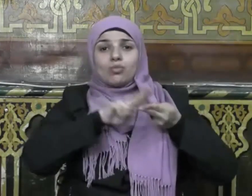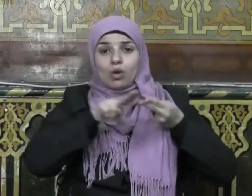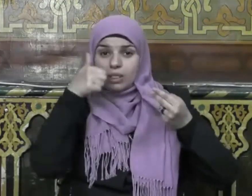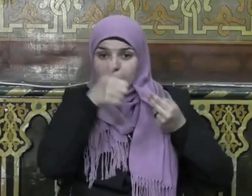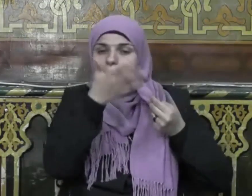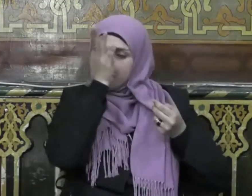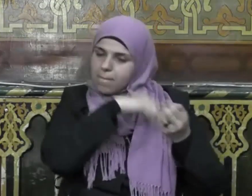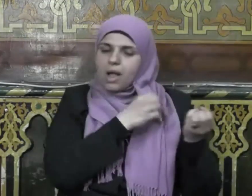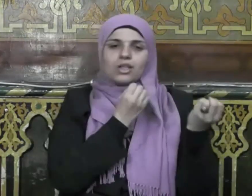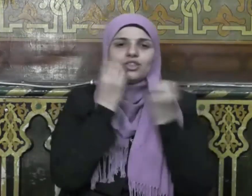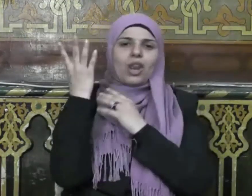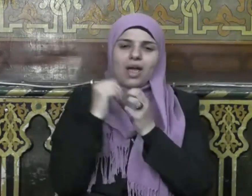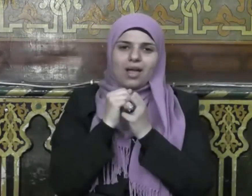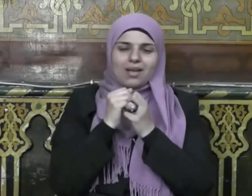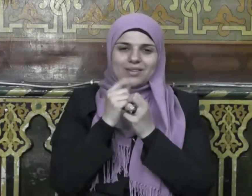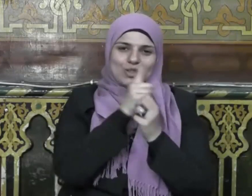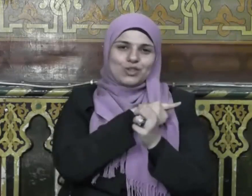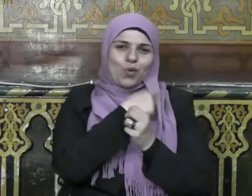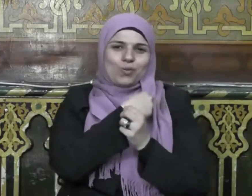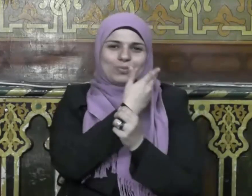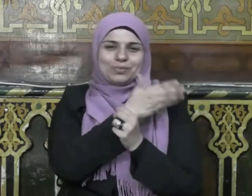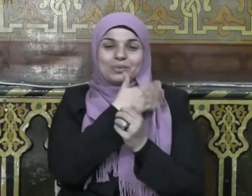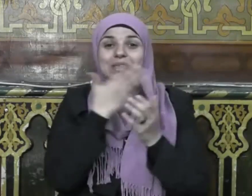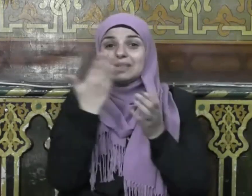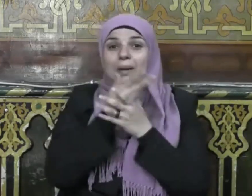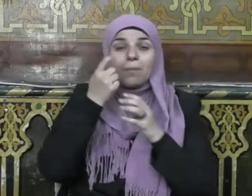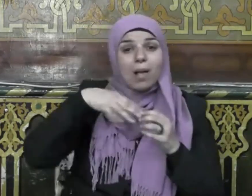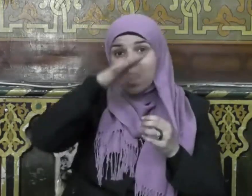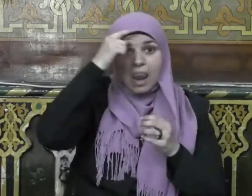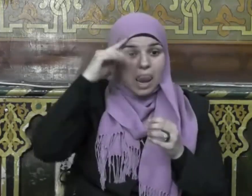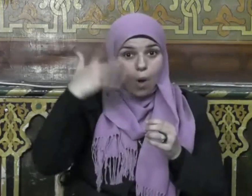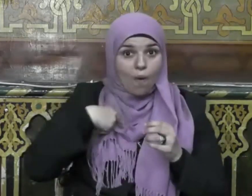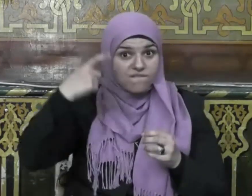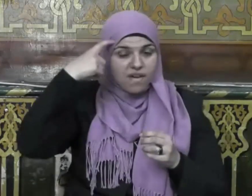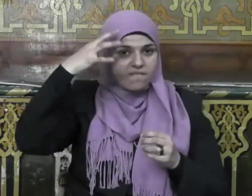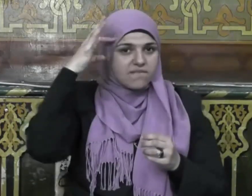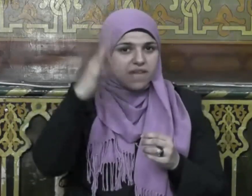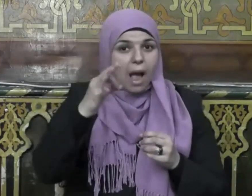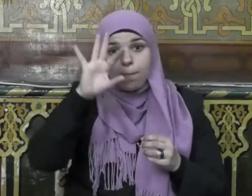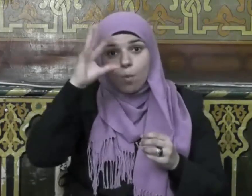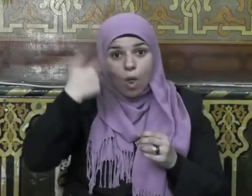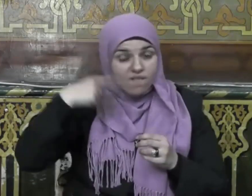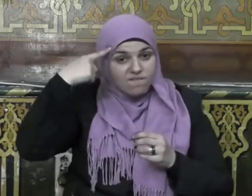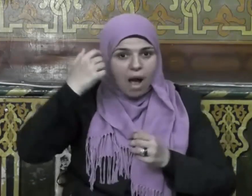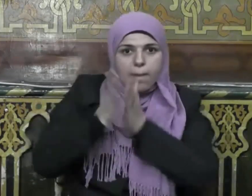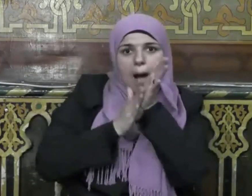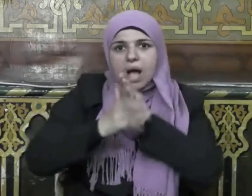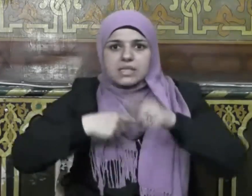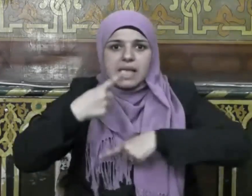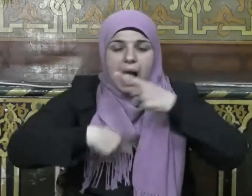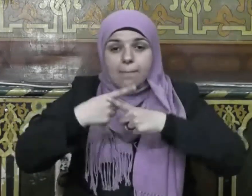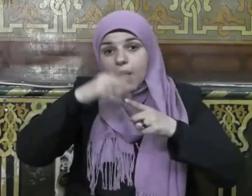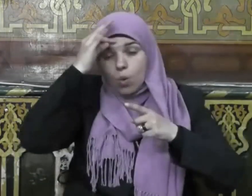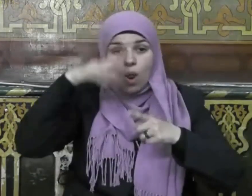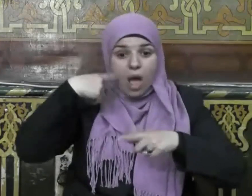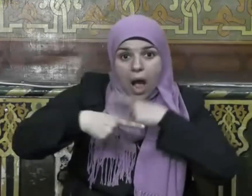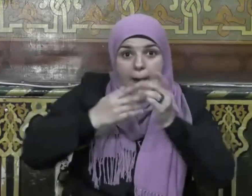يصطلح على أن من ذاق عرف ومن عرف أدلج ومن أدلج بلغ